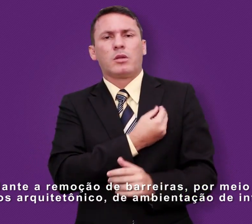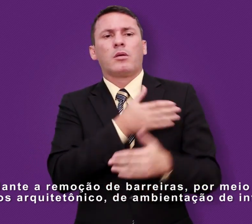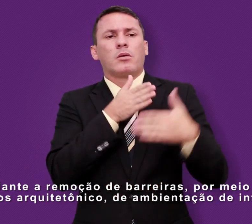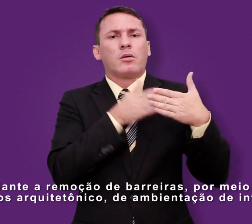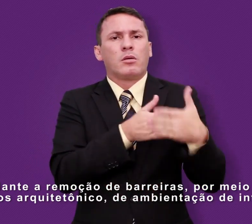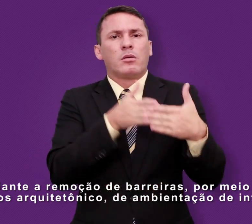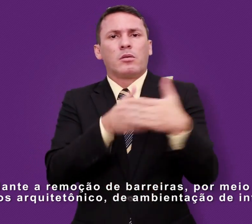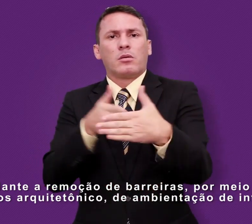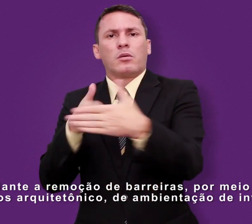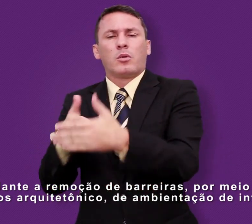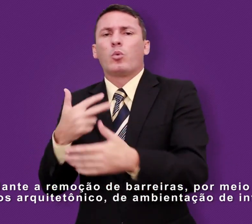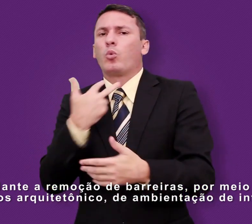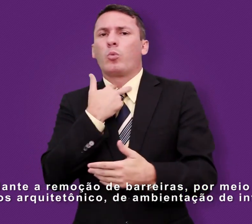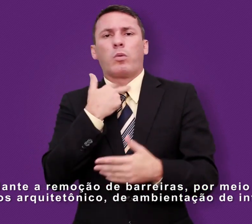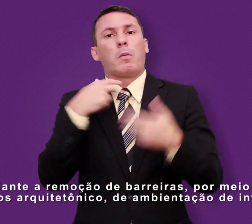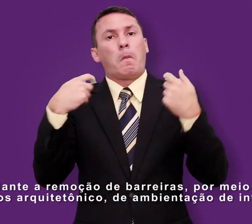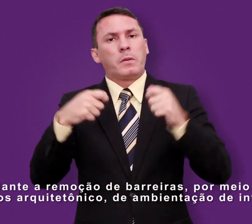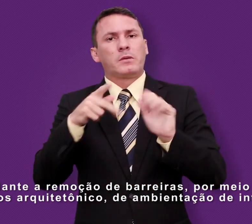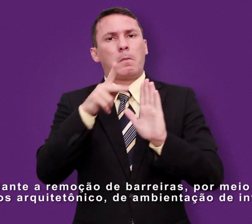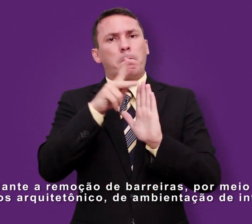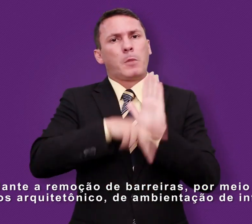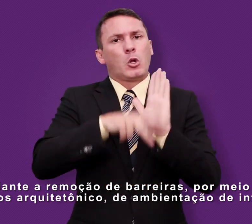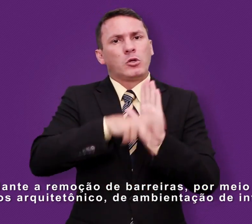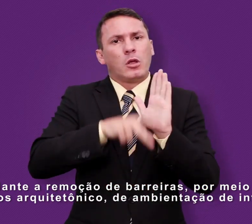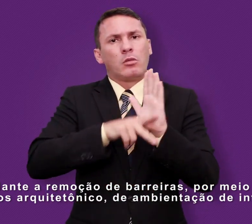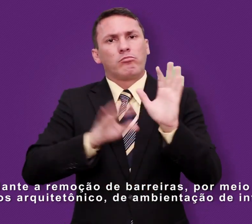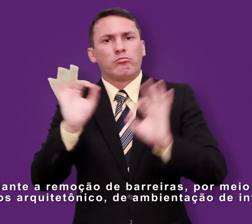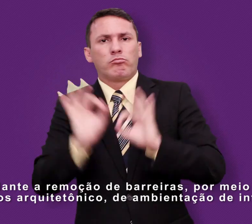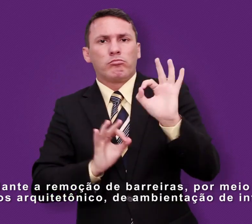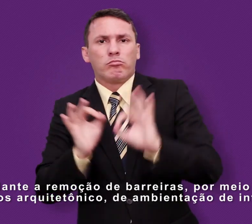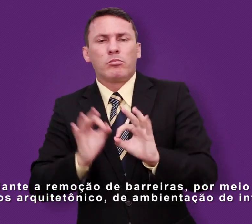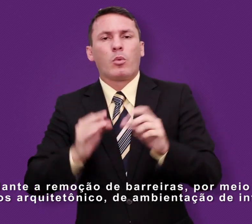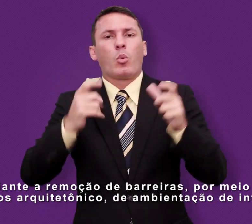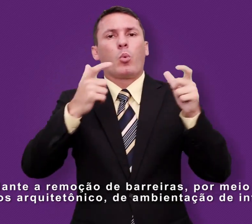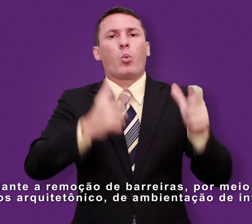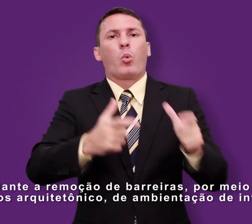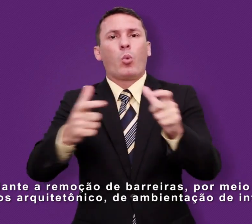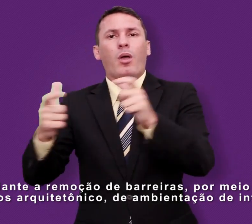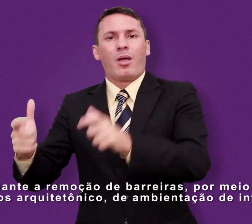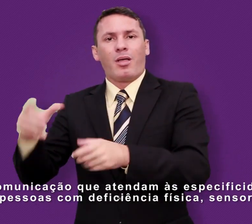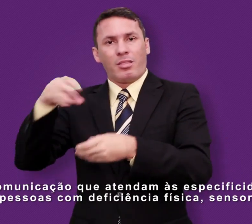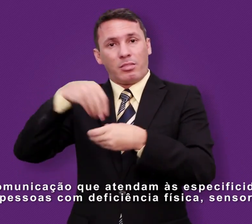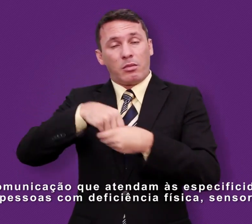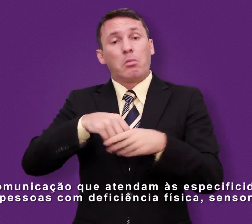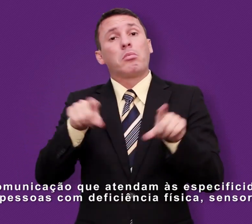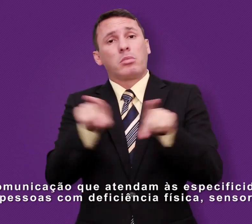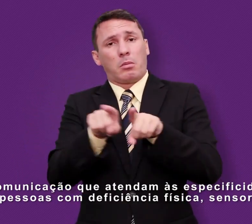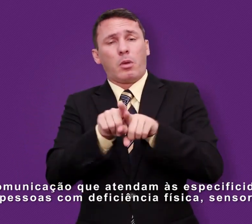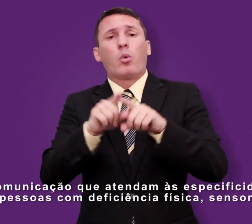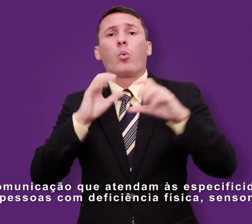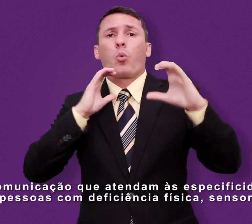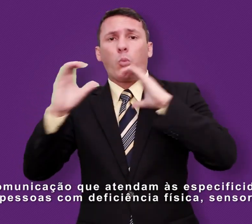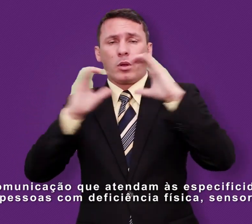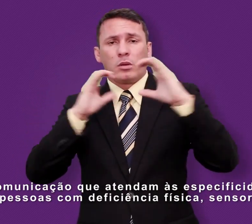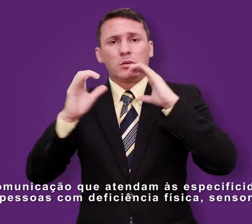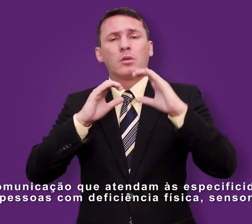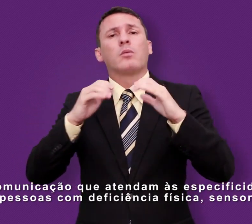barreiras, por meio de projetos arquitetônicos, de ambientação de interior e de comunicação que atendam às